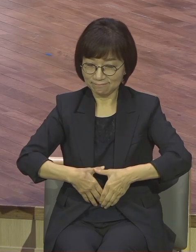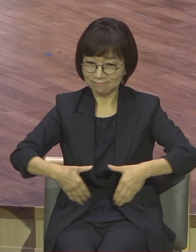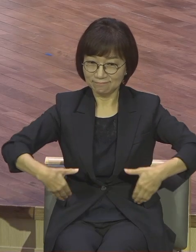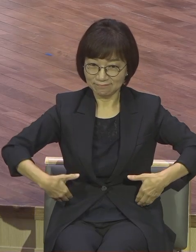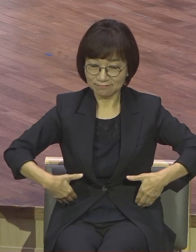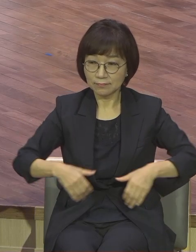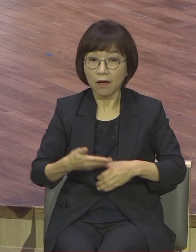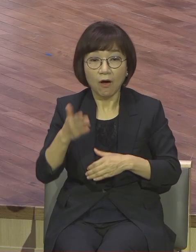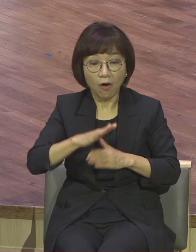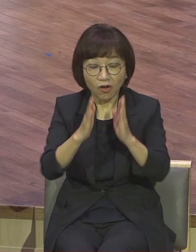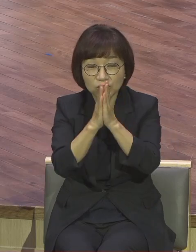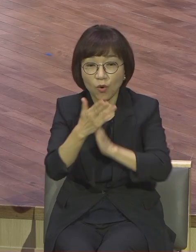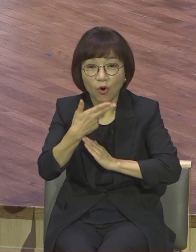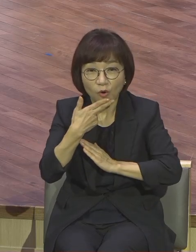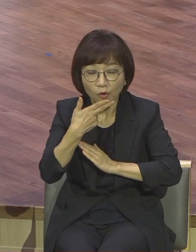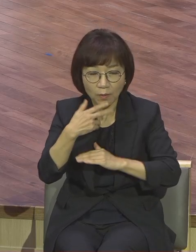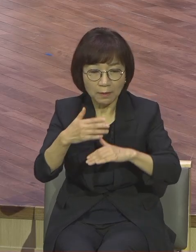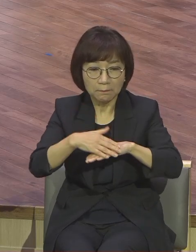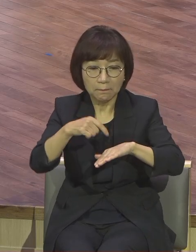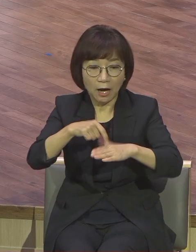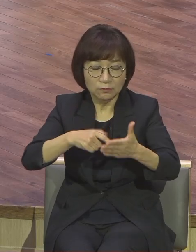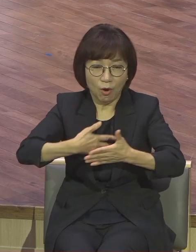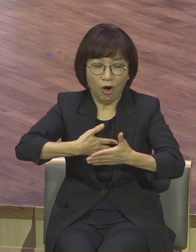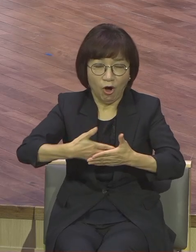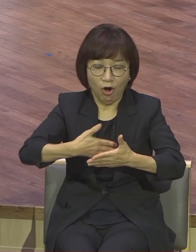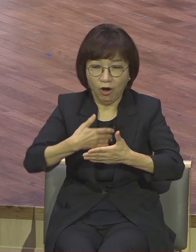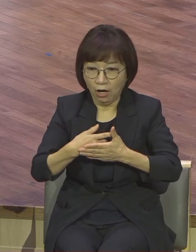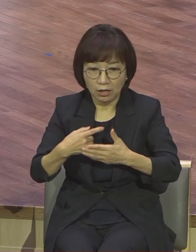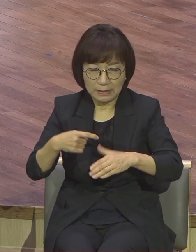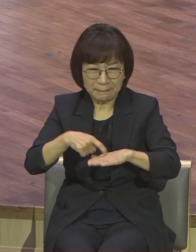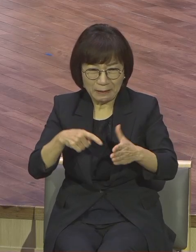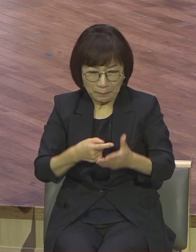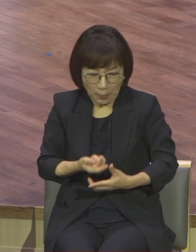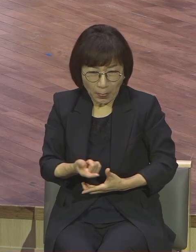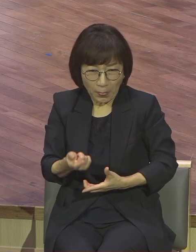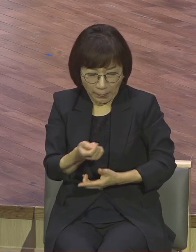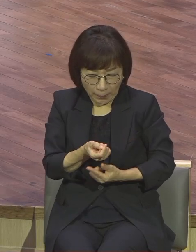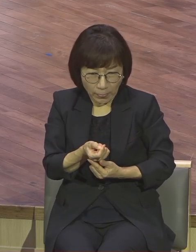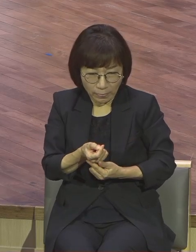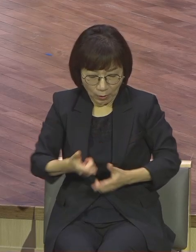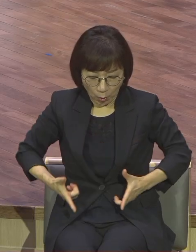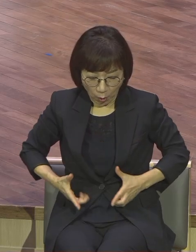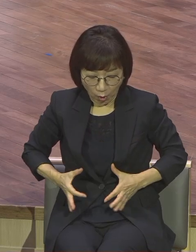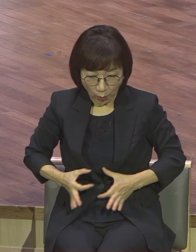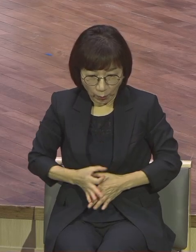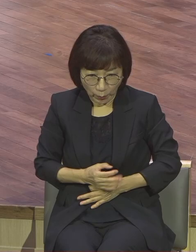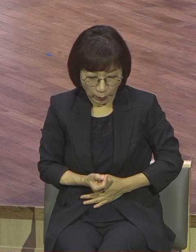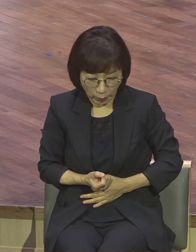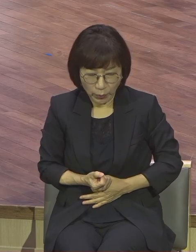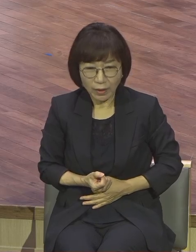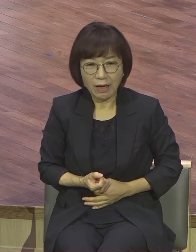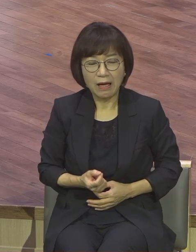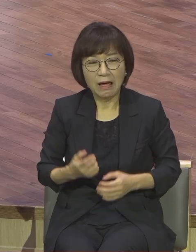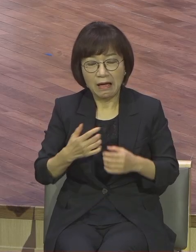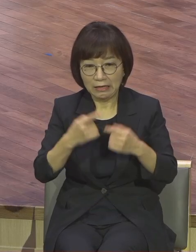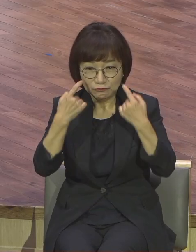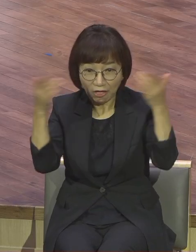기도가 여유가 생기면 지혜가 생기죠 감방을 지혜가 딱 보게 되죠 그리고 다른 사람에게 영적